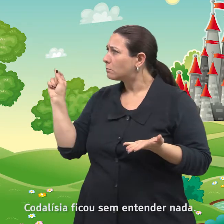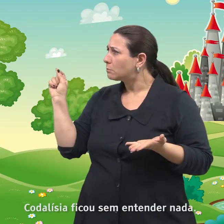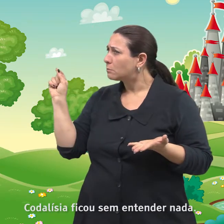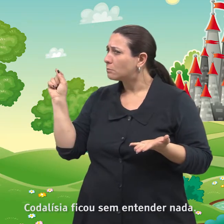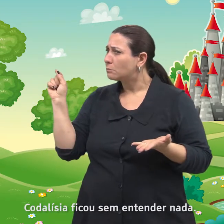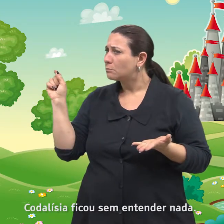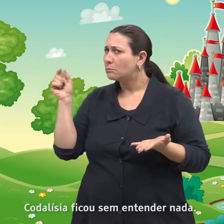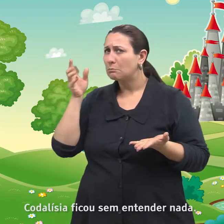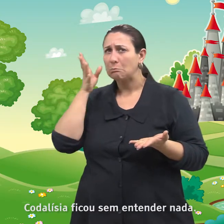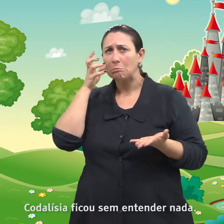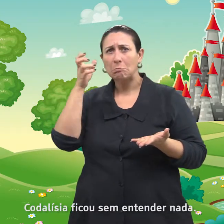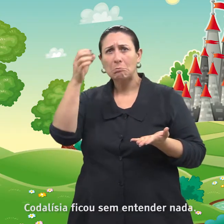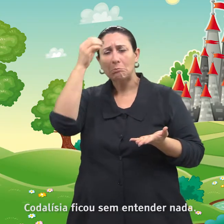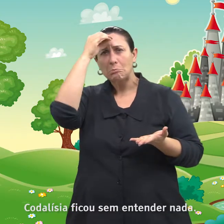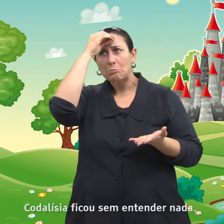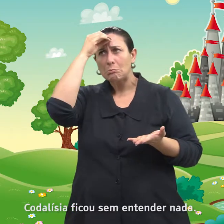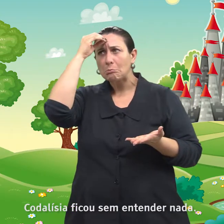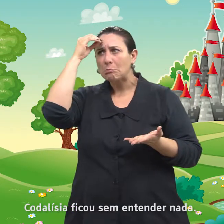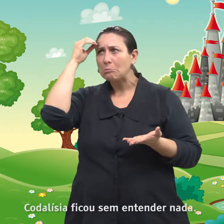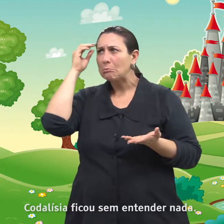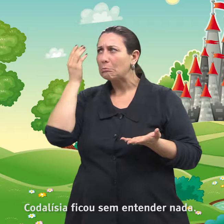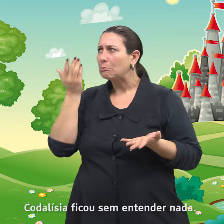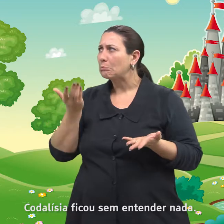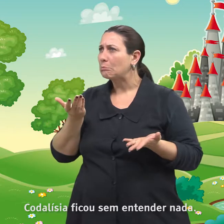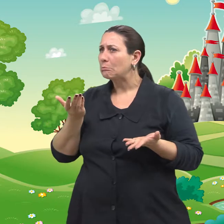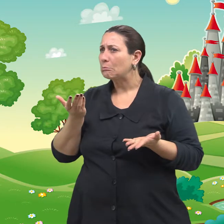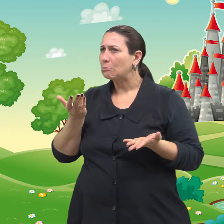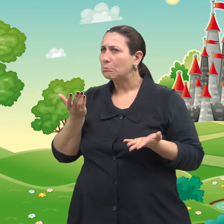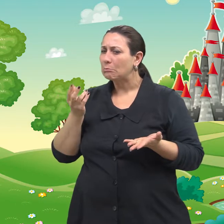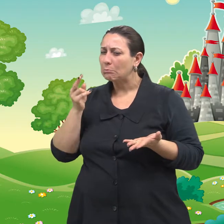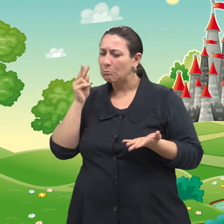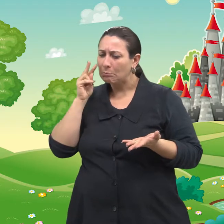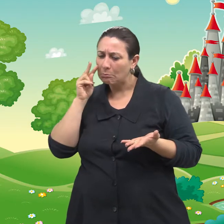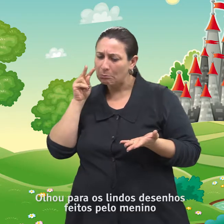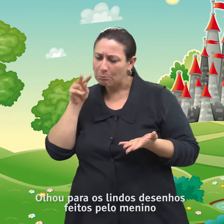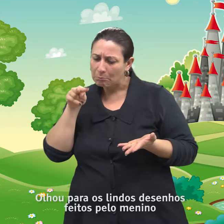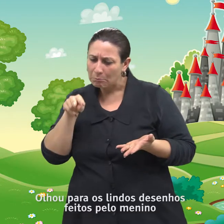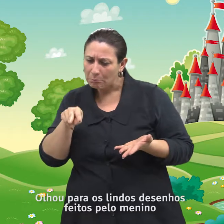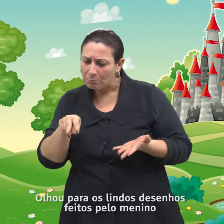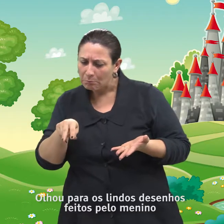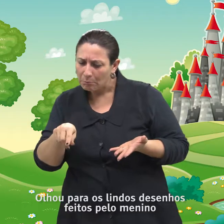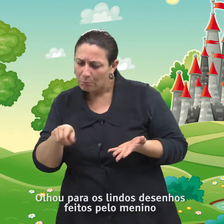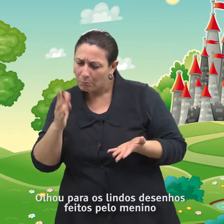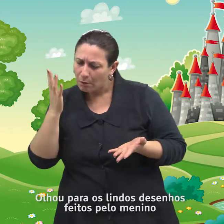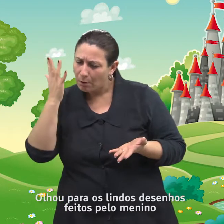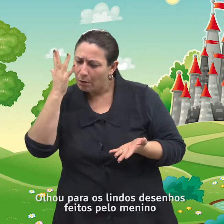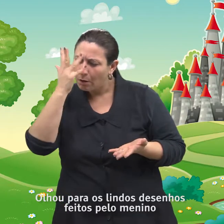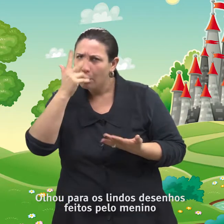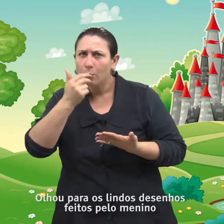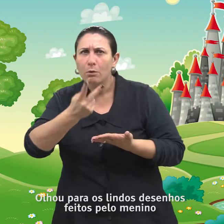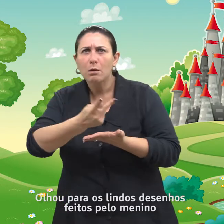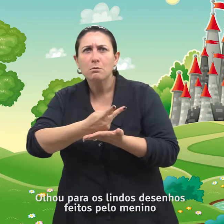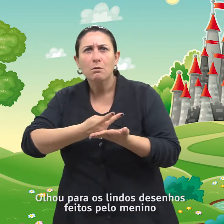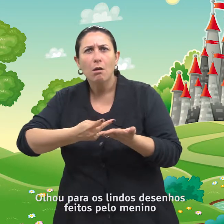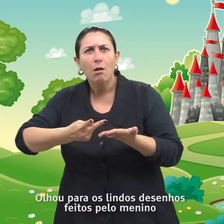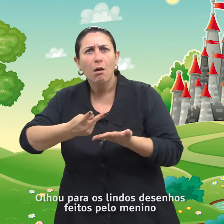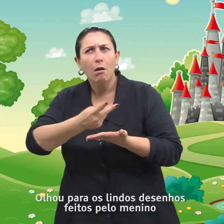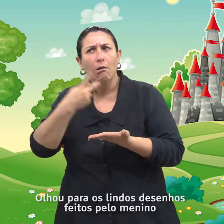Codalizia ficou sem entender nada. Olhou para os lindos desenhos feitos pelo menino,